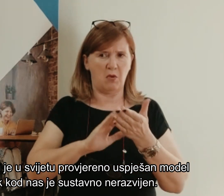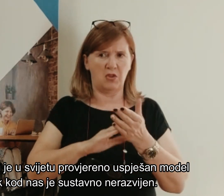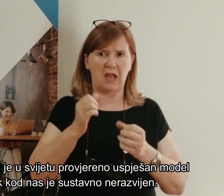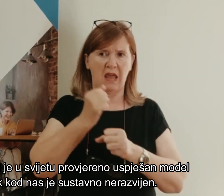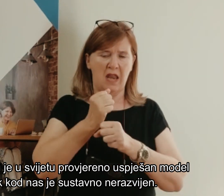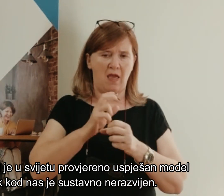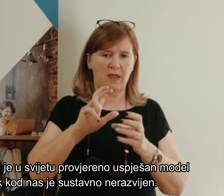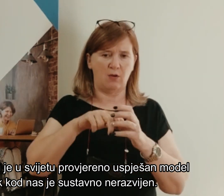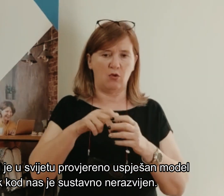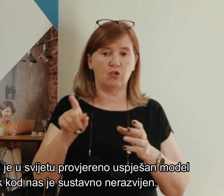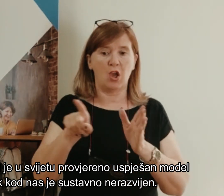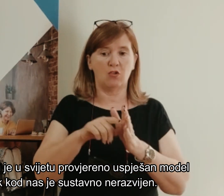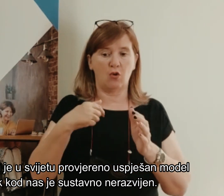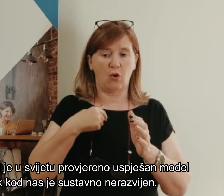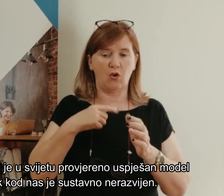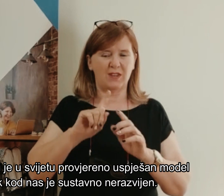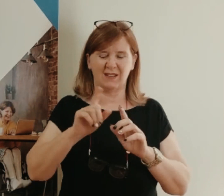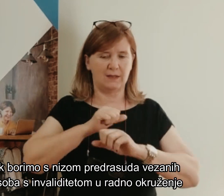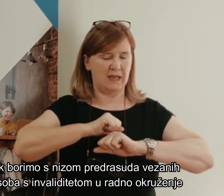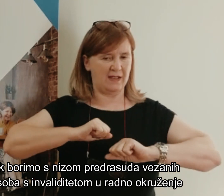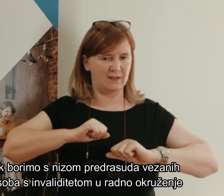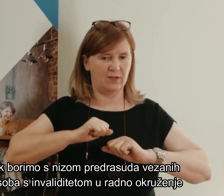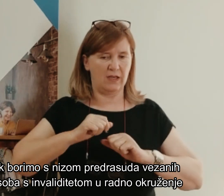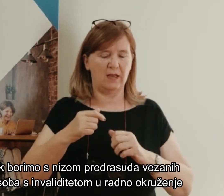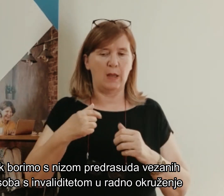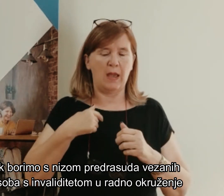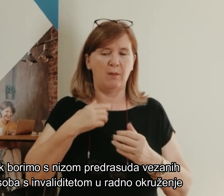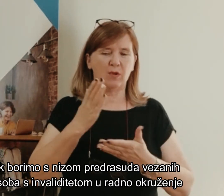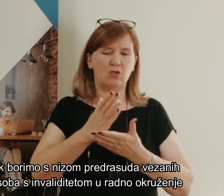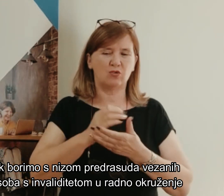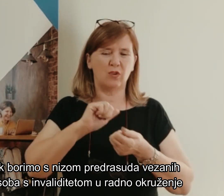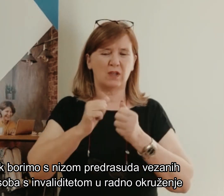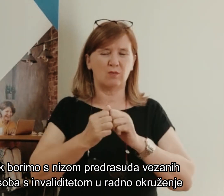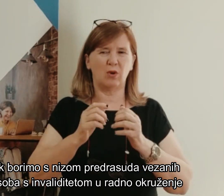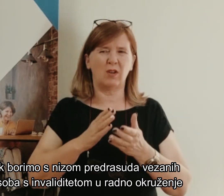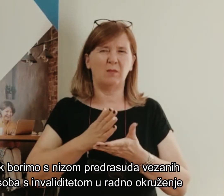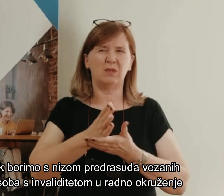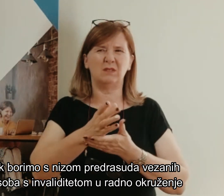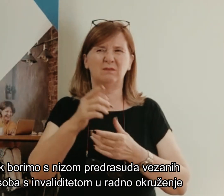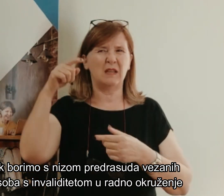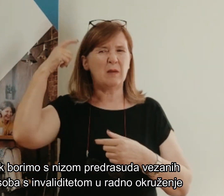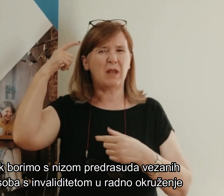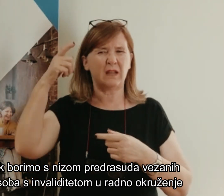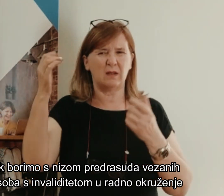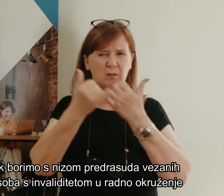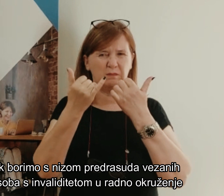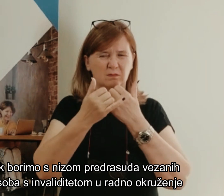dok je kod nas sustavno nerazvijen. Da pače, mi se još uvijek borimo s nizom predrasuda vezanih za samouključivanje osoba s